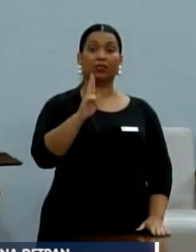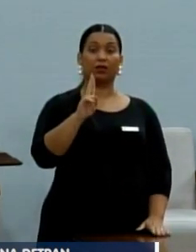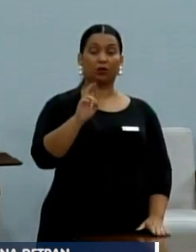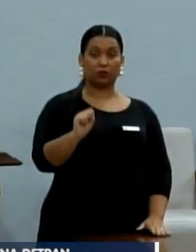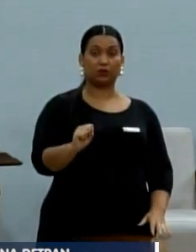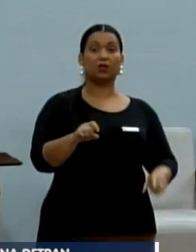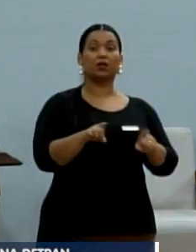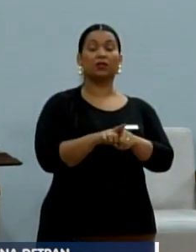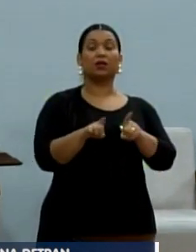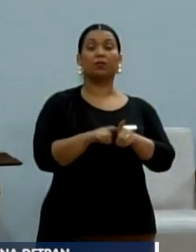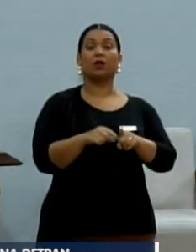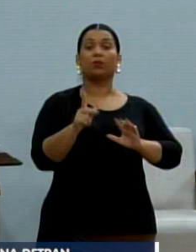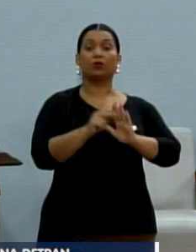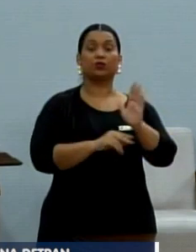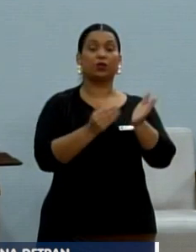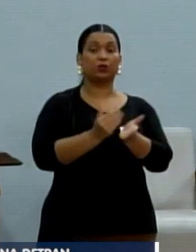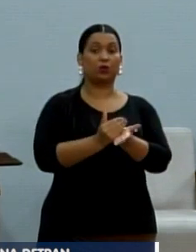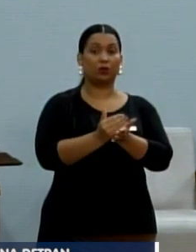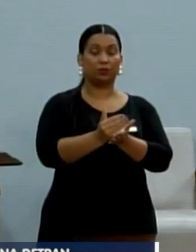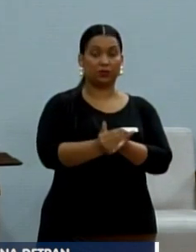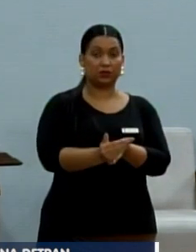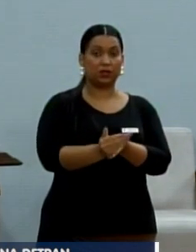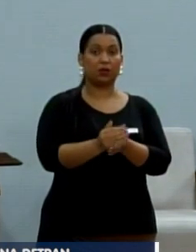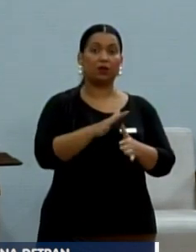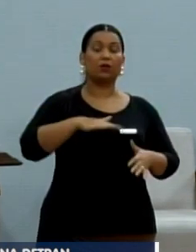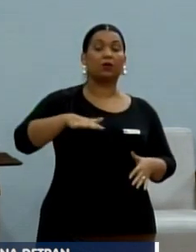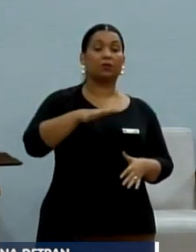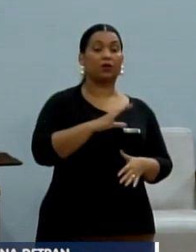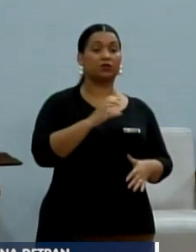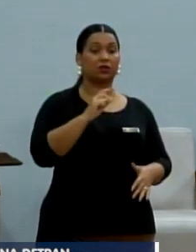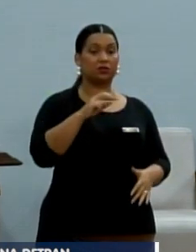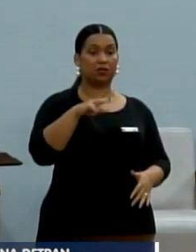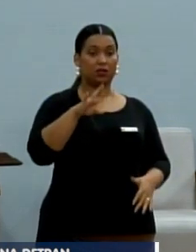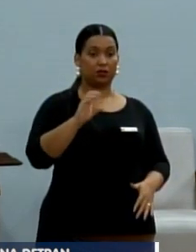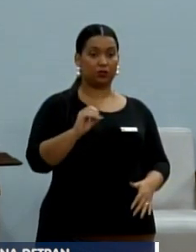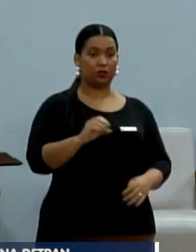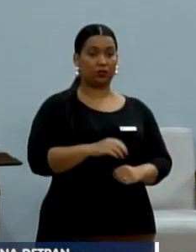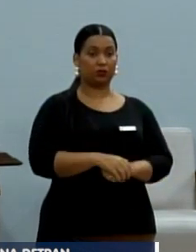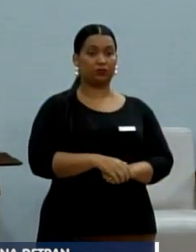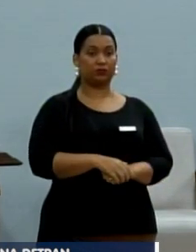e no projeto Recomeçar do bairro Castelinho, está vendo o branco?